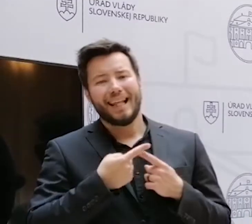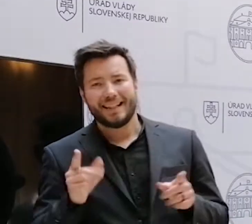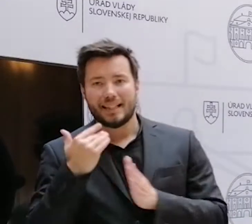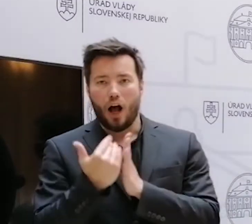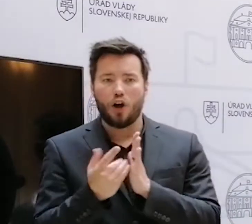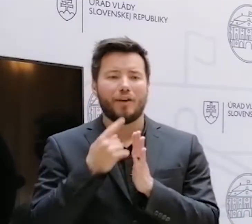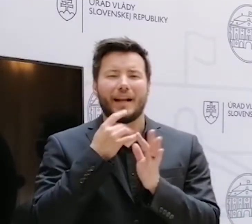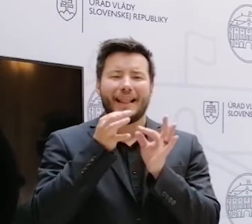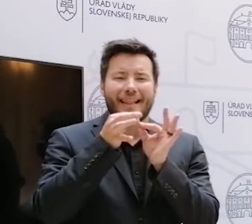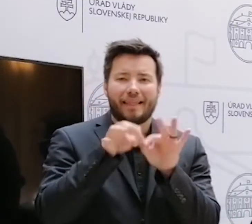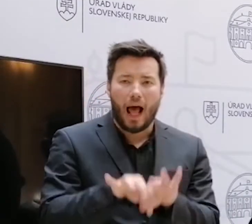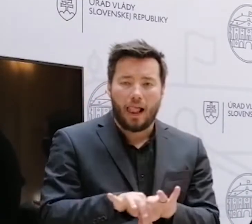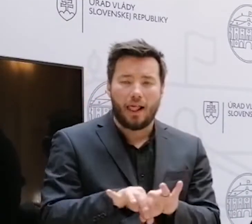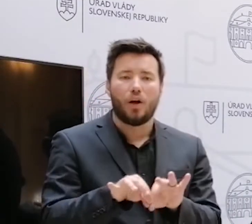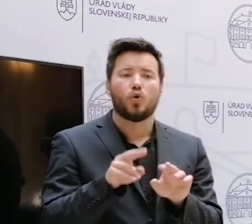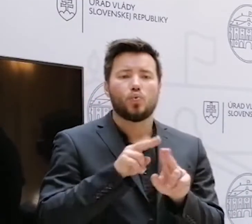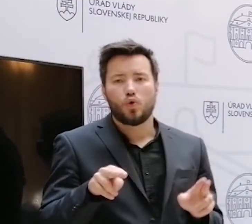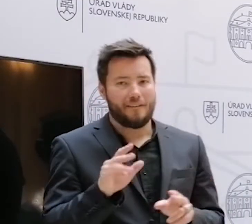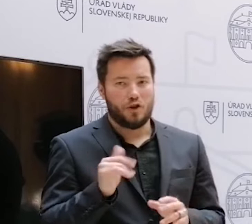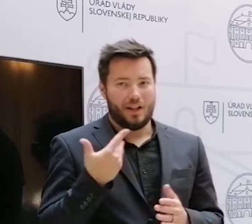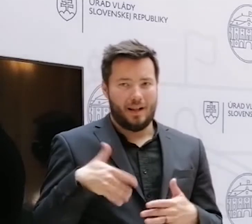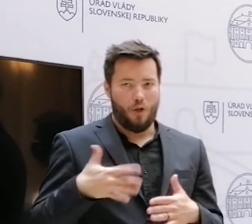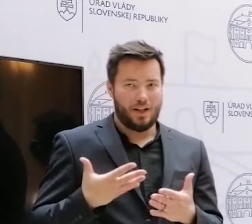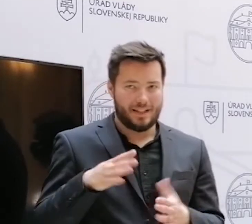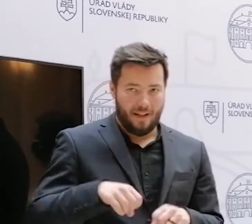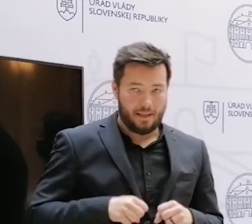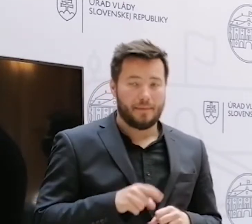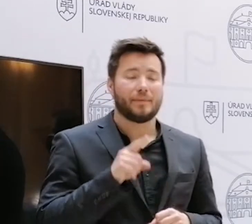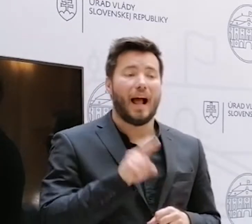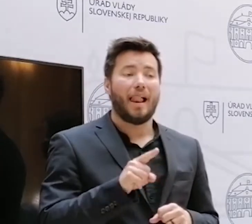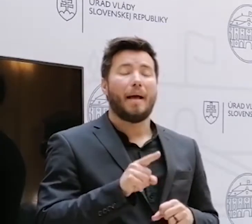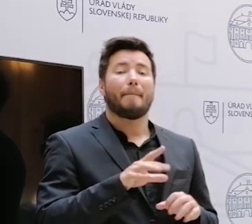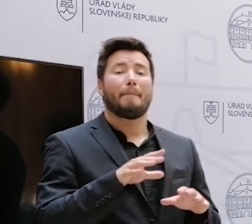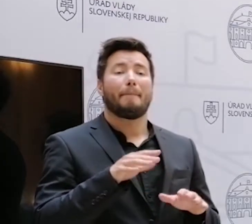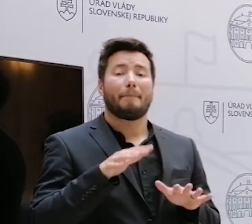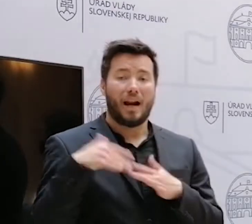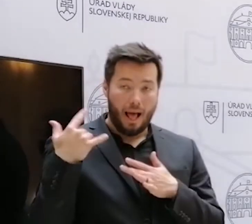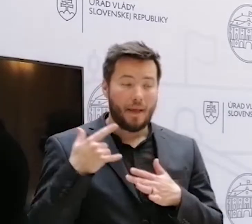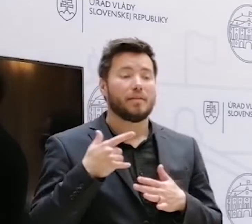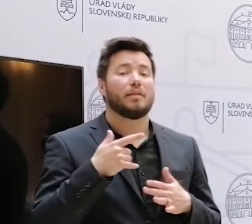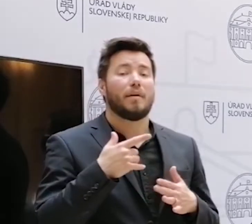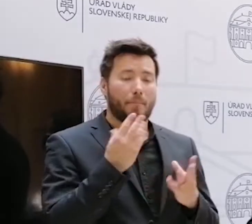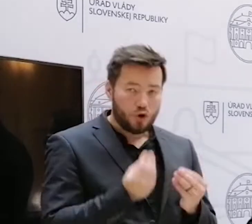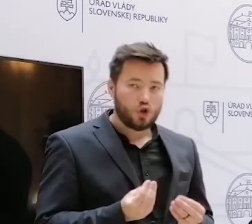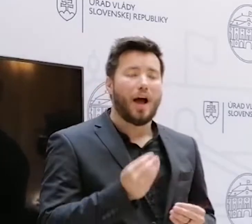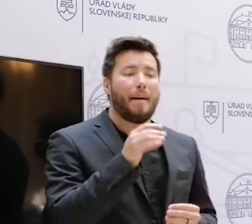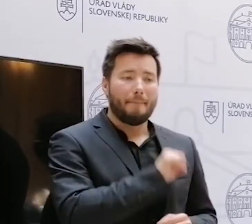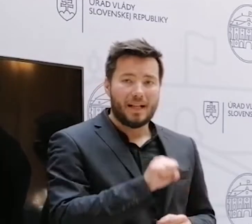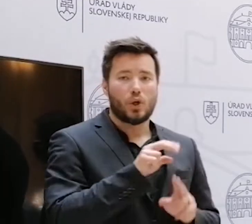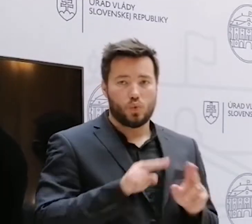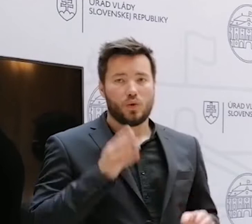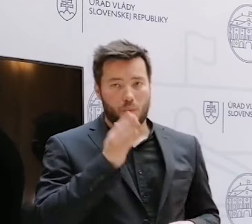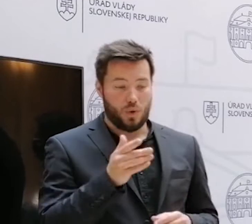detaily tých mestských súdov. Ale fakticky tým návrhom, ktorý prešiel parlamentom, tak sa ráta s mestskými súdmi. Aby sme sa dohodli teraz aj na